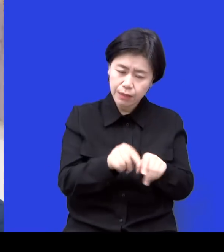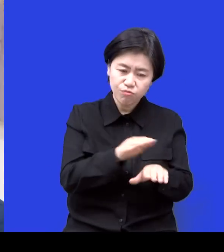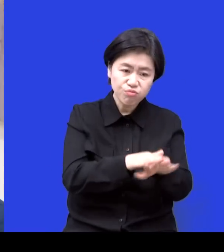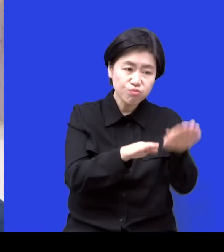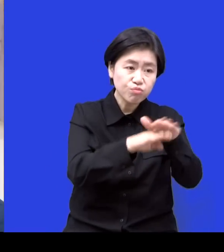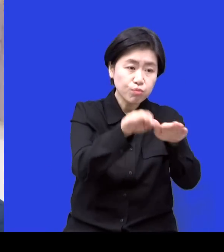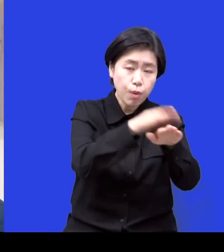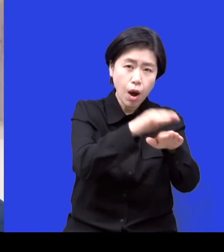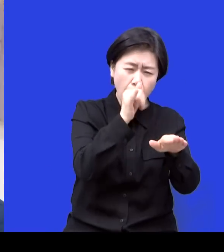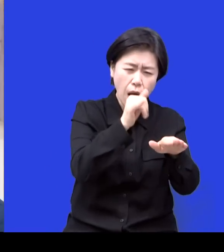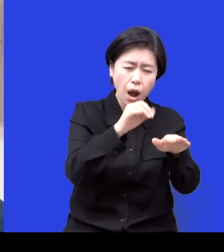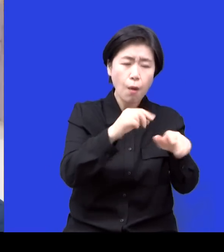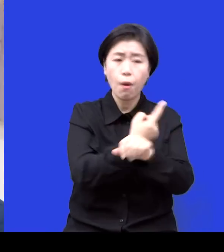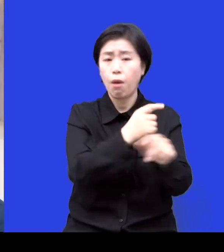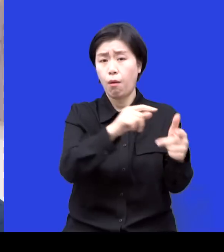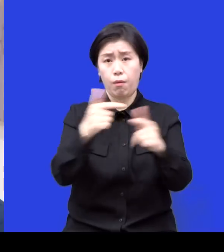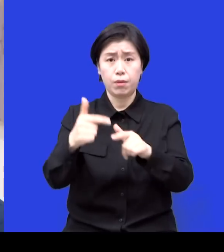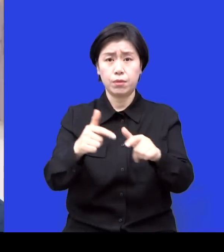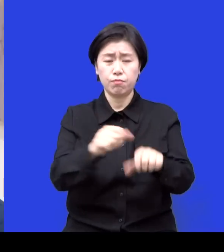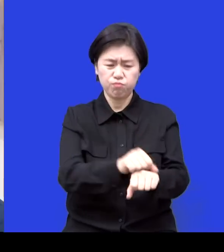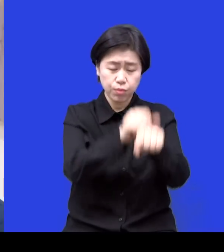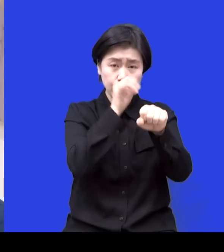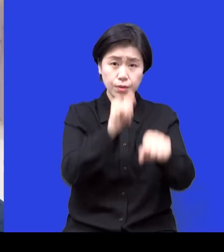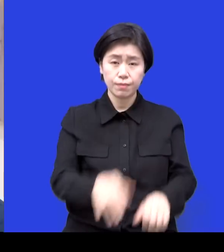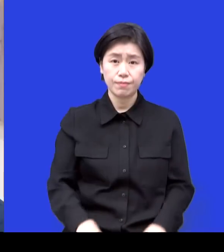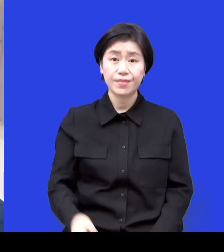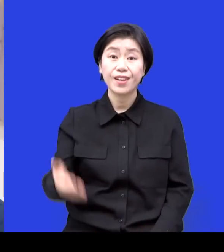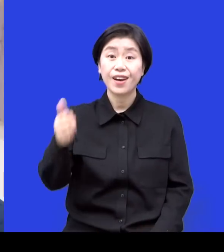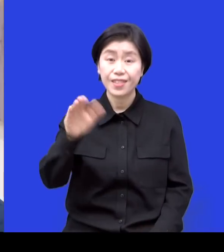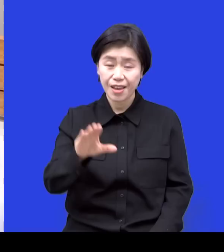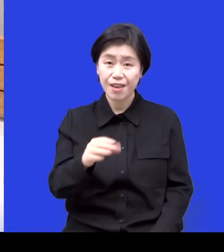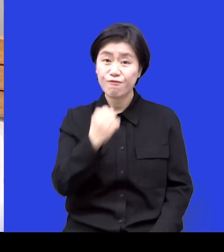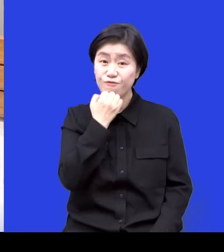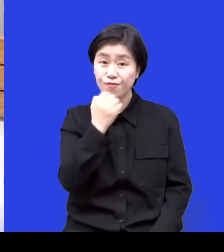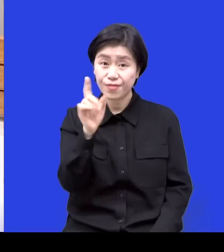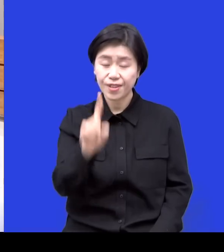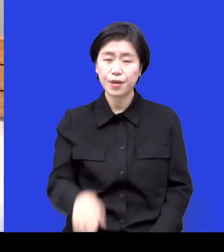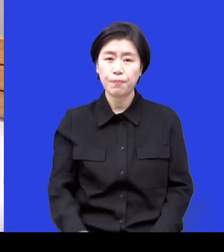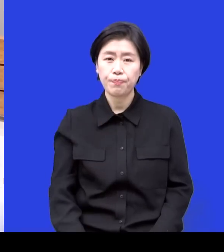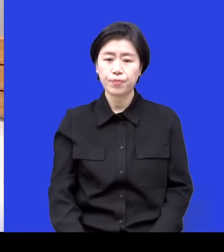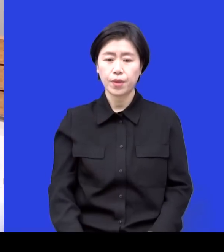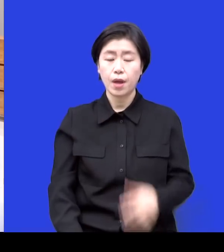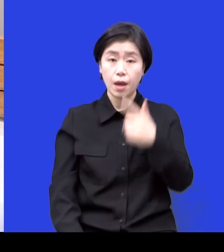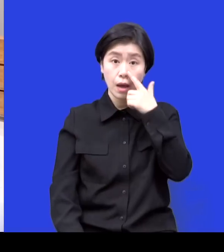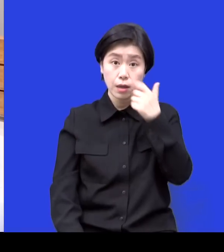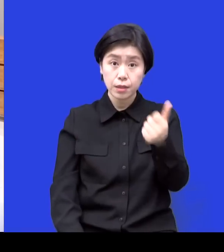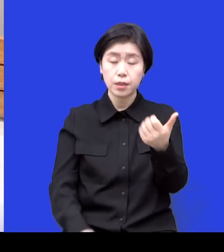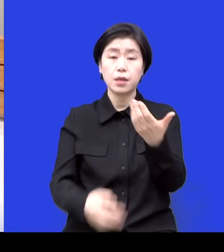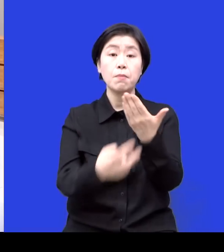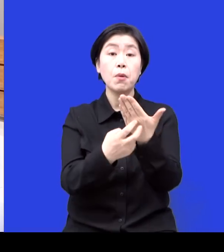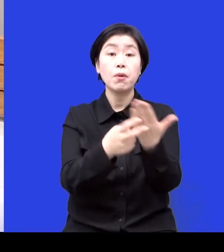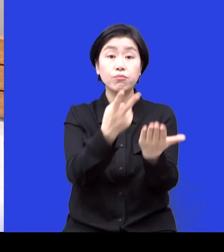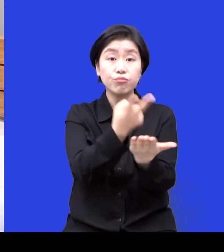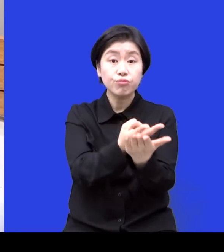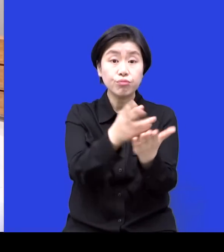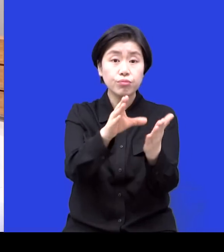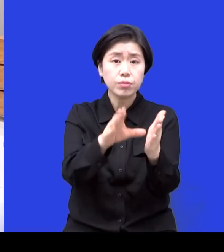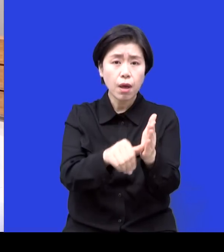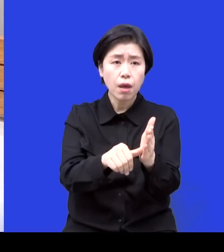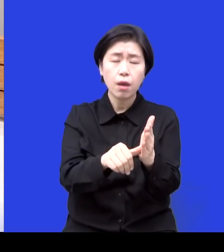이제 재미있는 사건이 아빠 투병 하시는 동안에 병원비가 저희가 한 천만원 돈 이상이 나온 적이 있어요 아빠는 항암치료